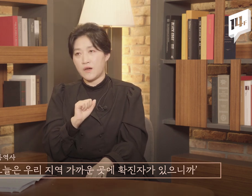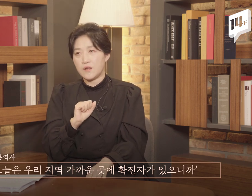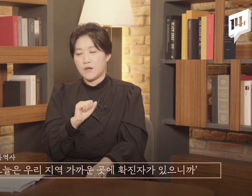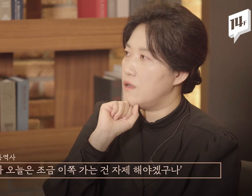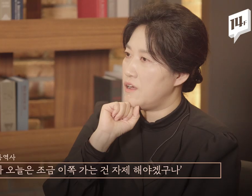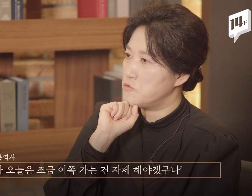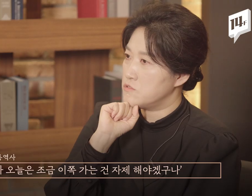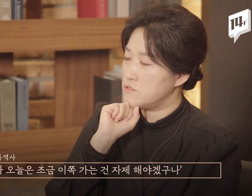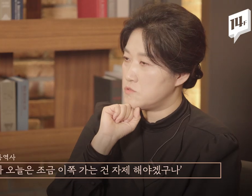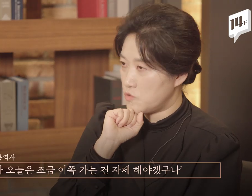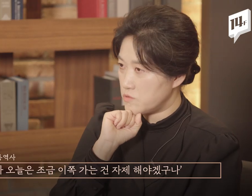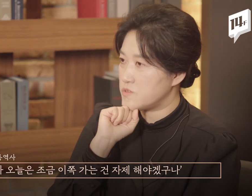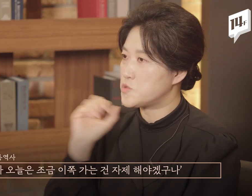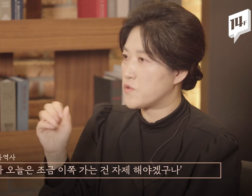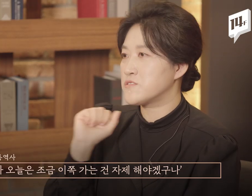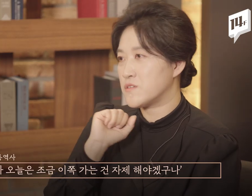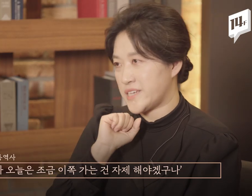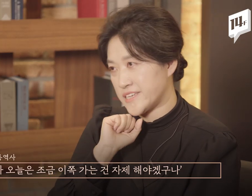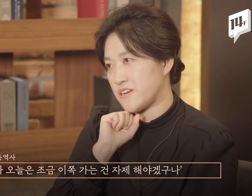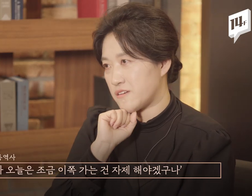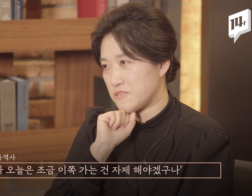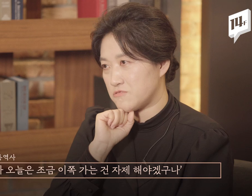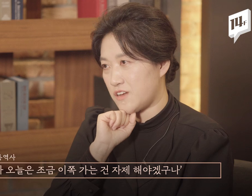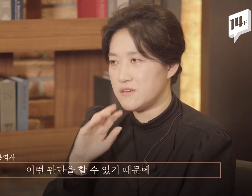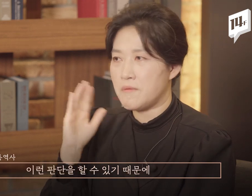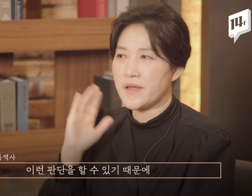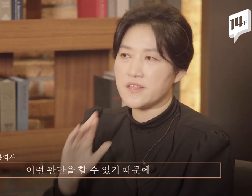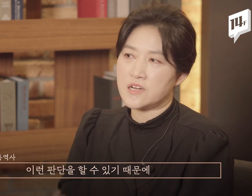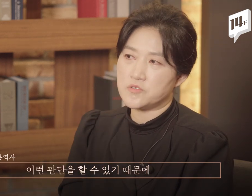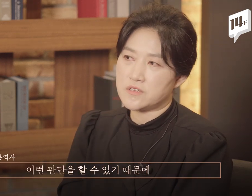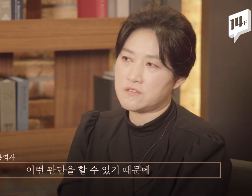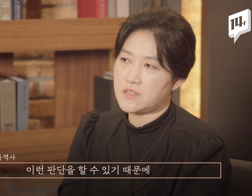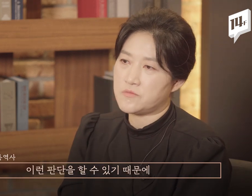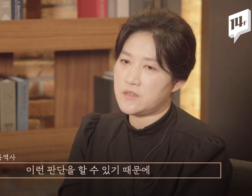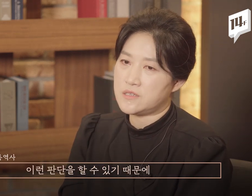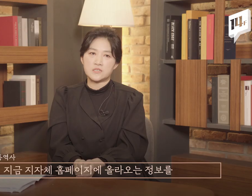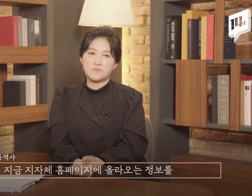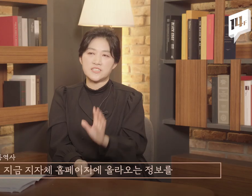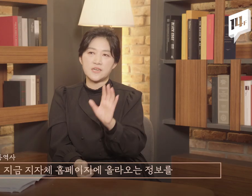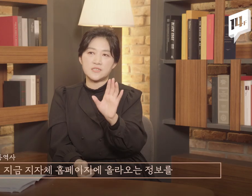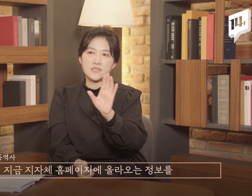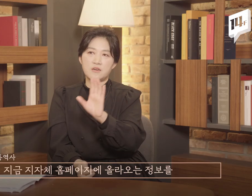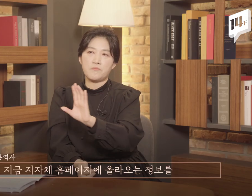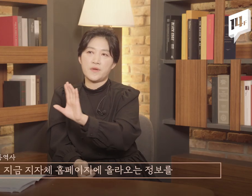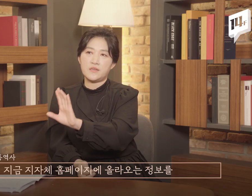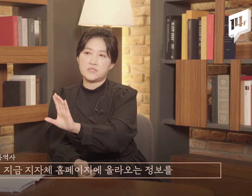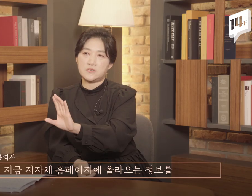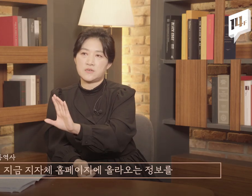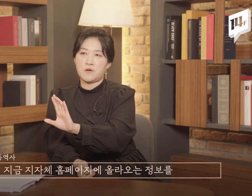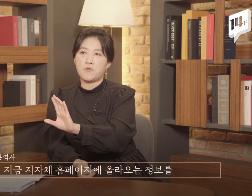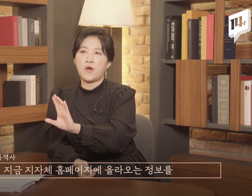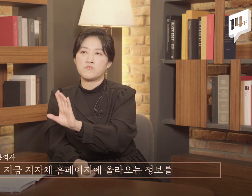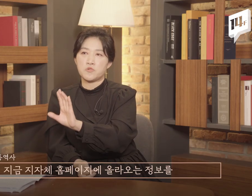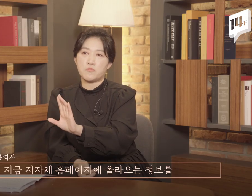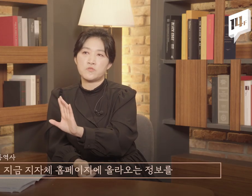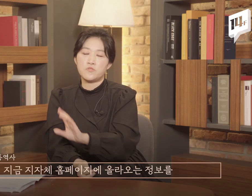오늘은 조금 이쪽 가는 건 자제해야겠구나 이런 판단을 할 수 있기 때문에 지금 지자체의 홈페이지에 올라오는 정보를